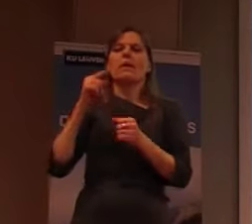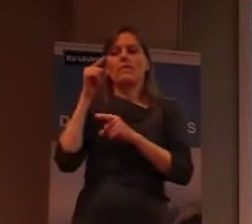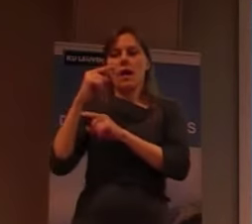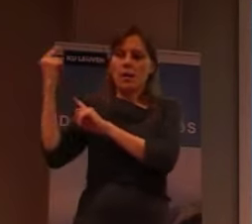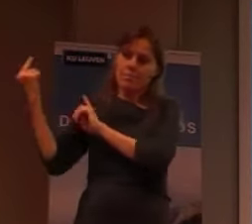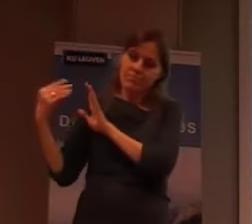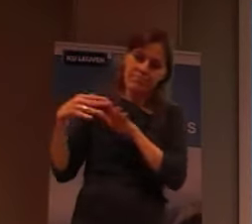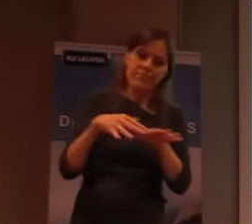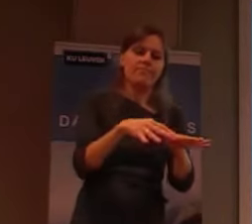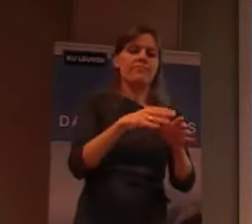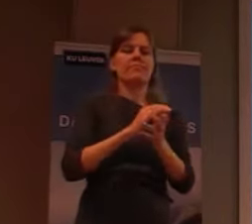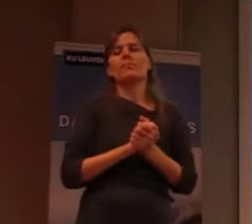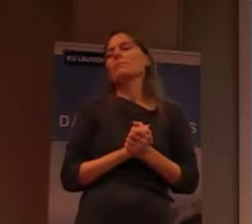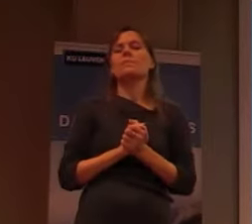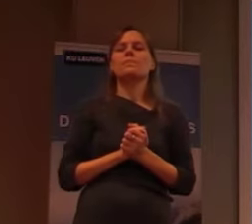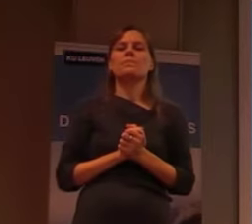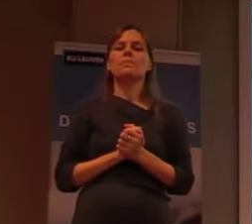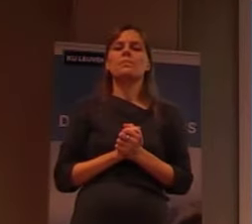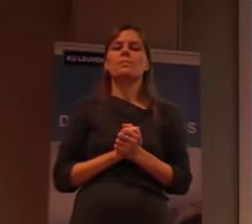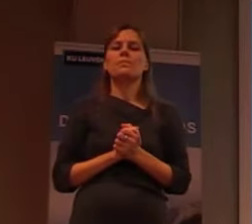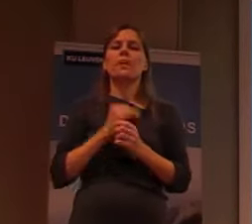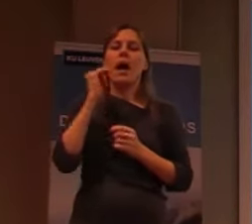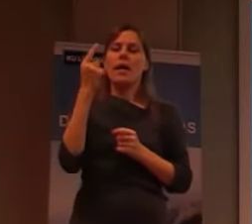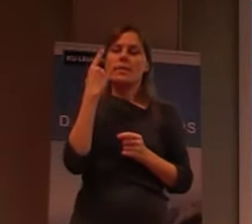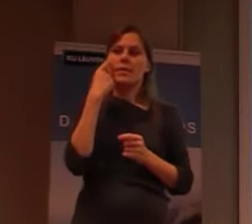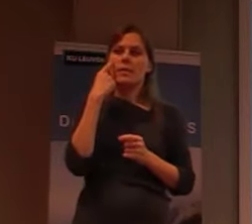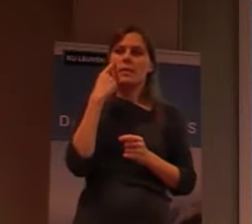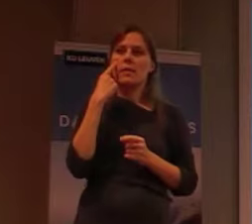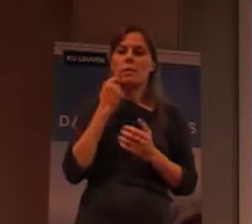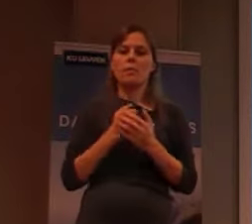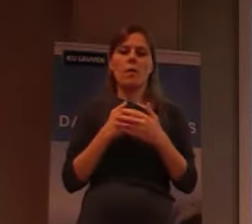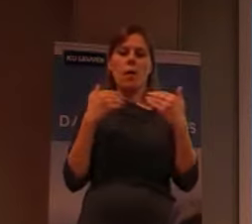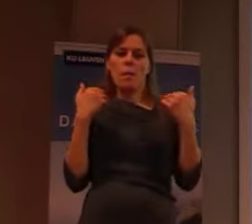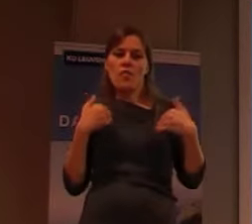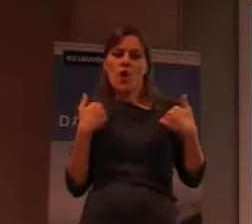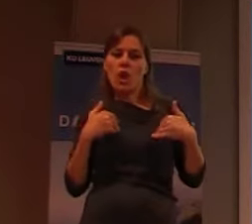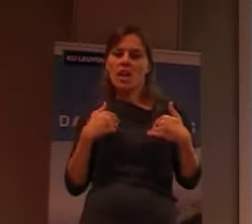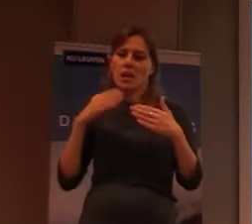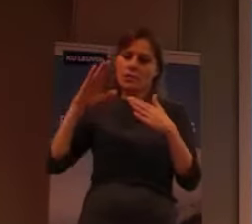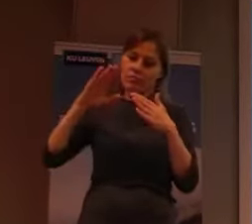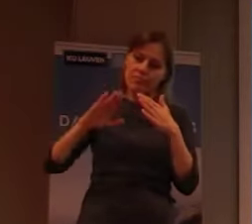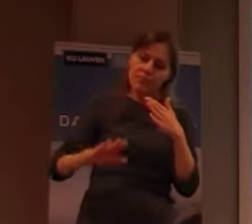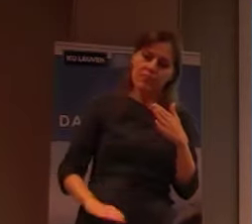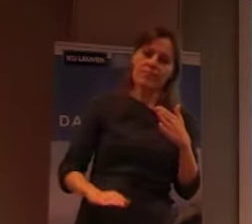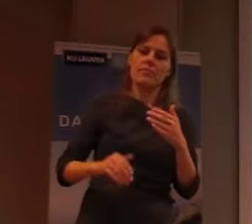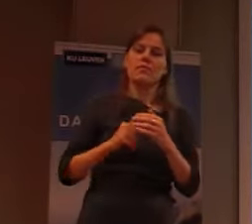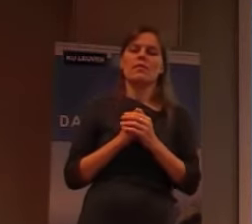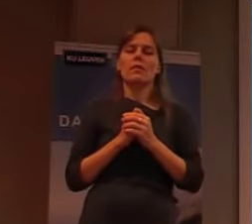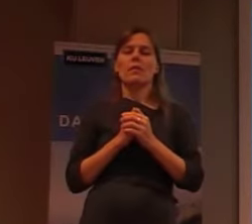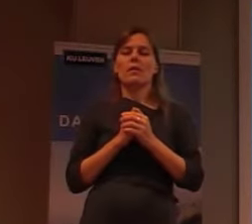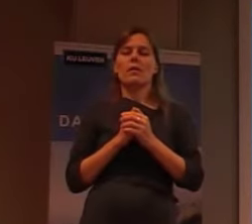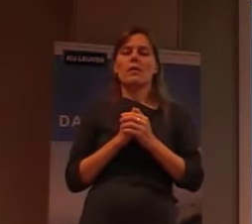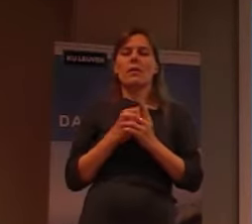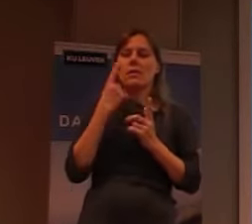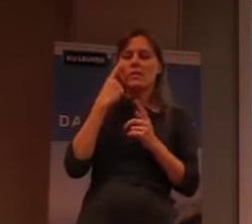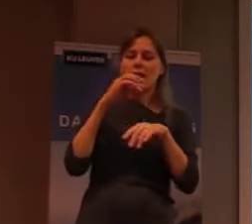Dus, als men, begon te zien, ja, de bevolking gaan naar beneden, de ziekte verspreidt